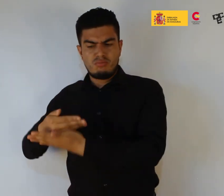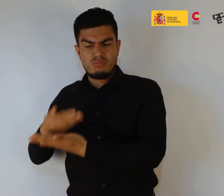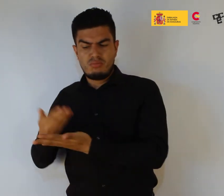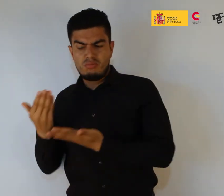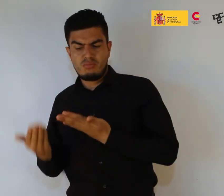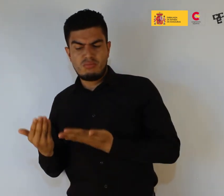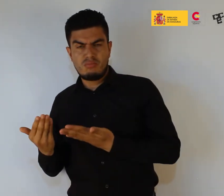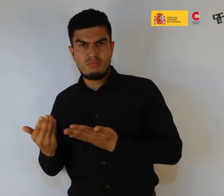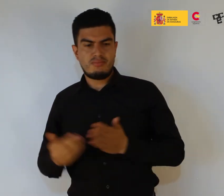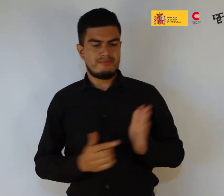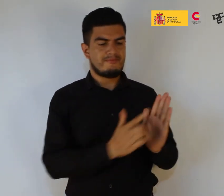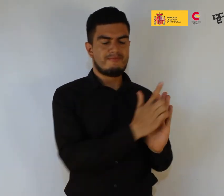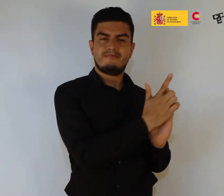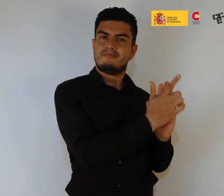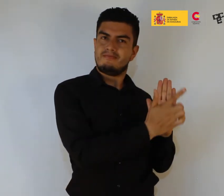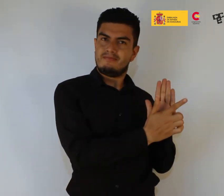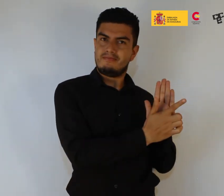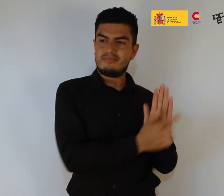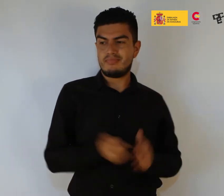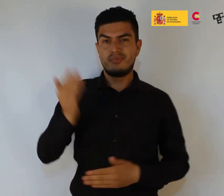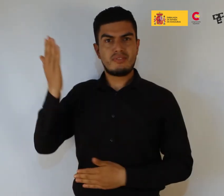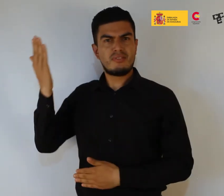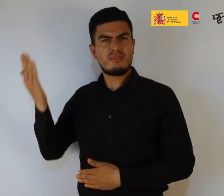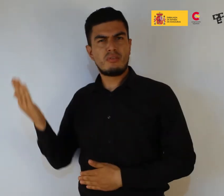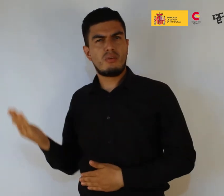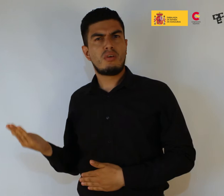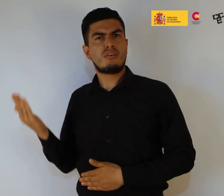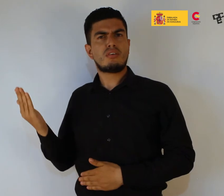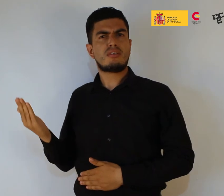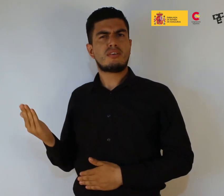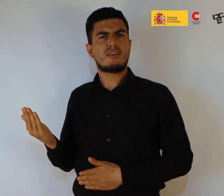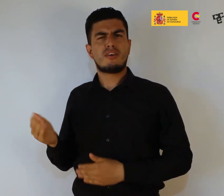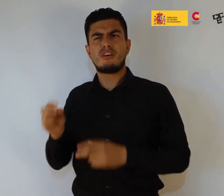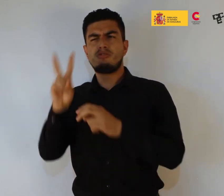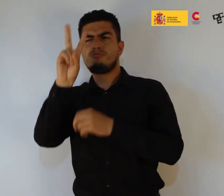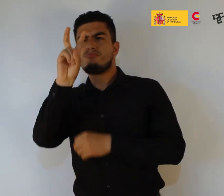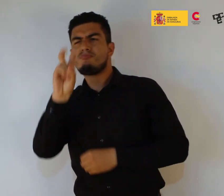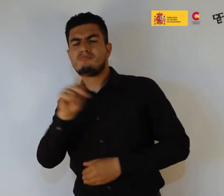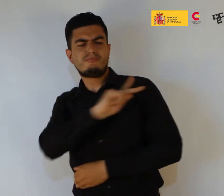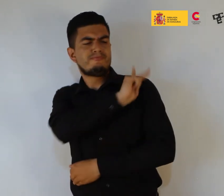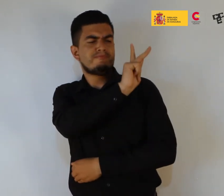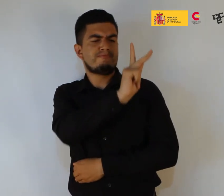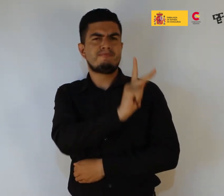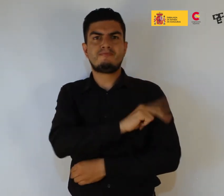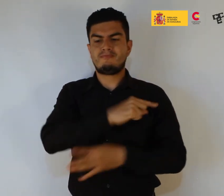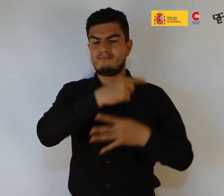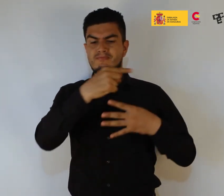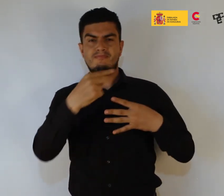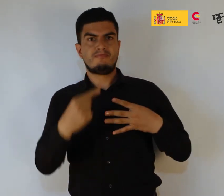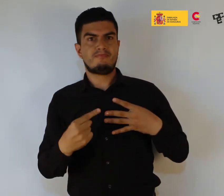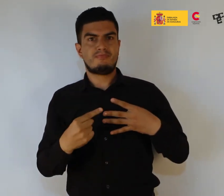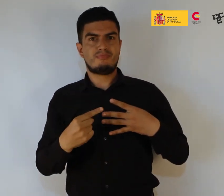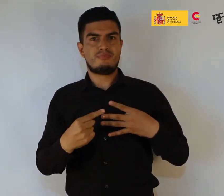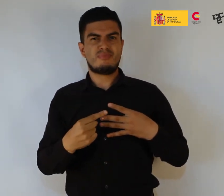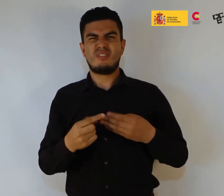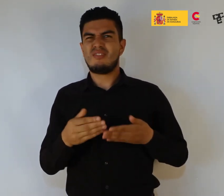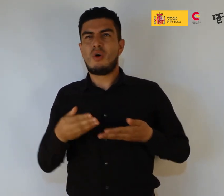explora las nuevas formas de poder construido gracias al control de los datos, tanto en términos de información específica